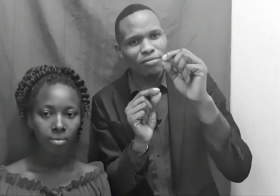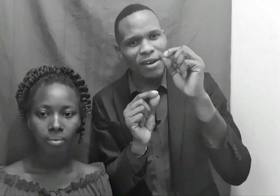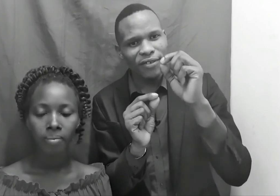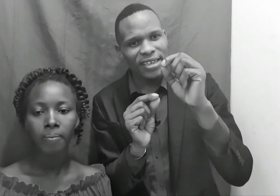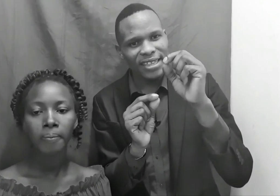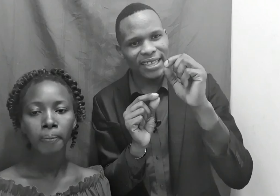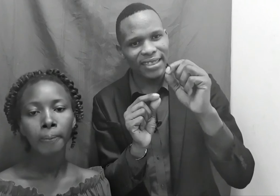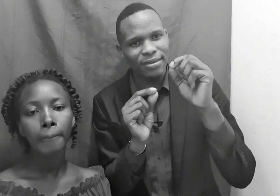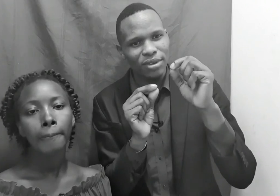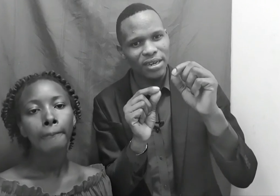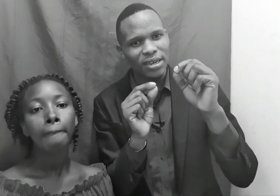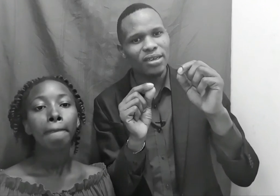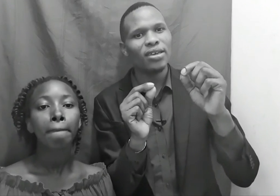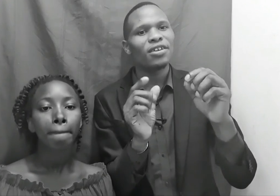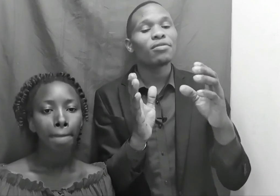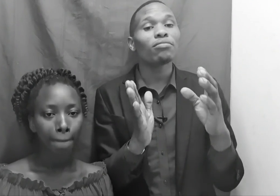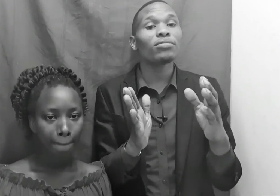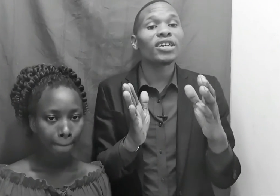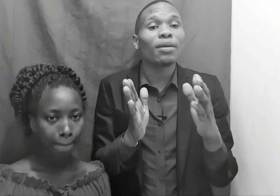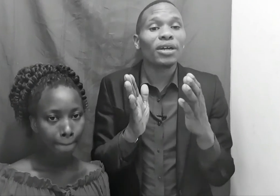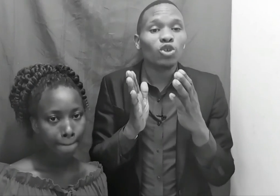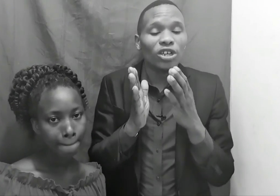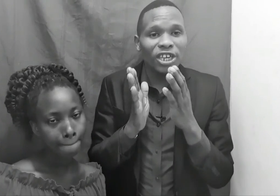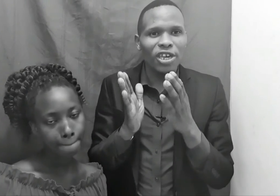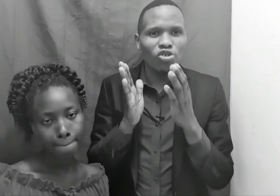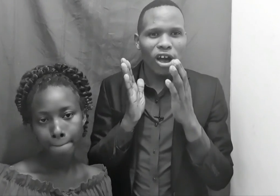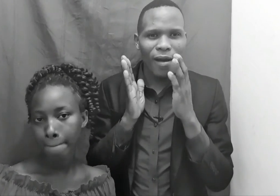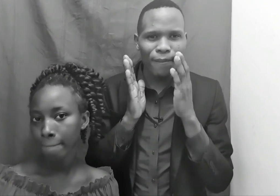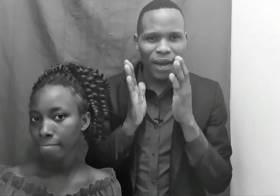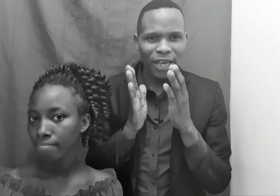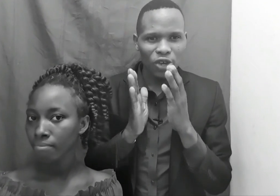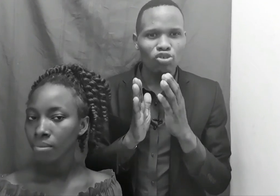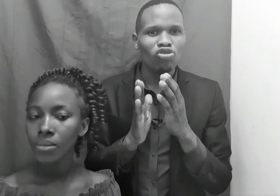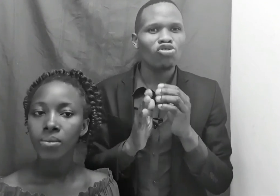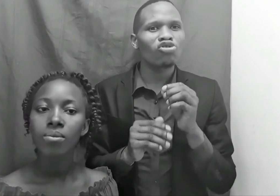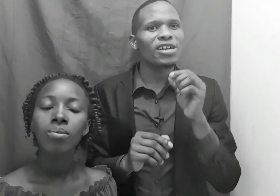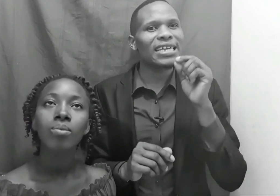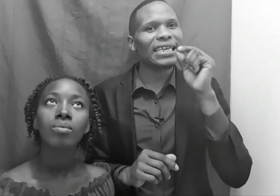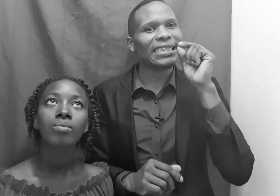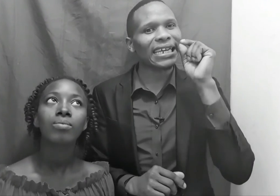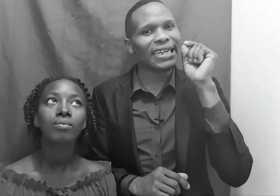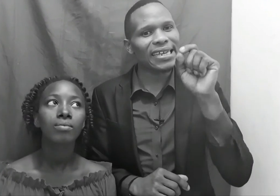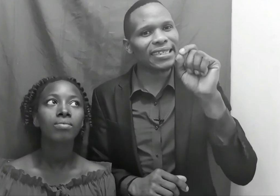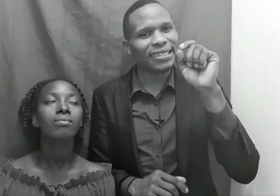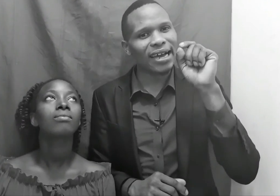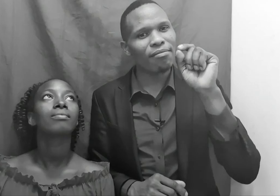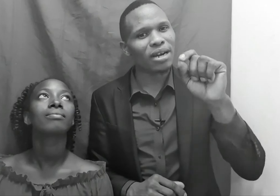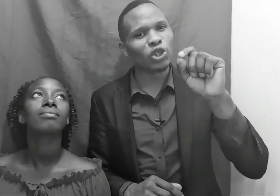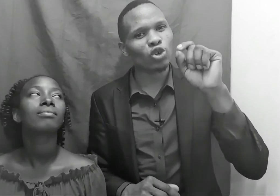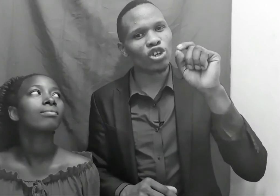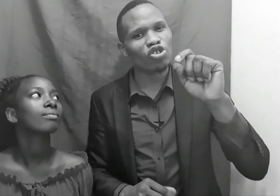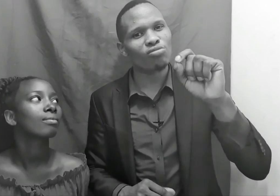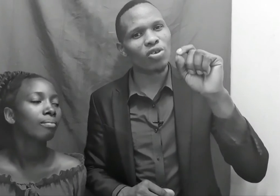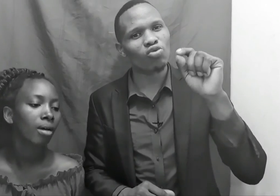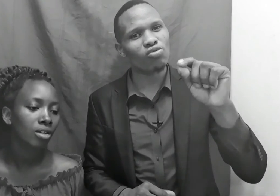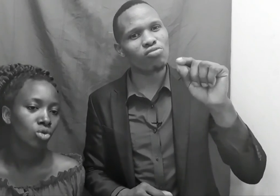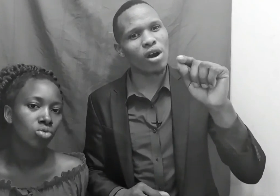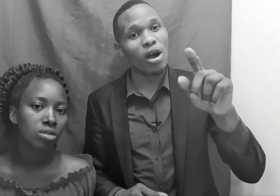miafanyeta thimini, nje na matokeo ambayo ya taleta matokeo makumbu.